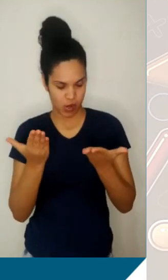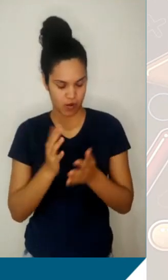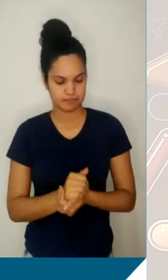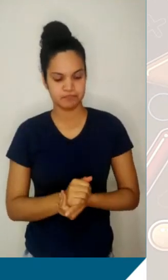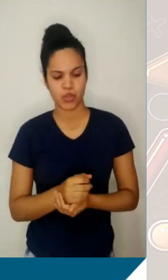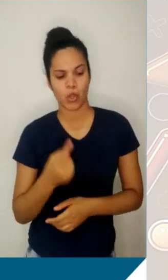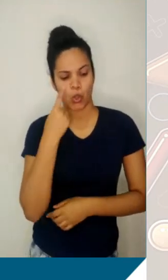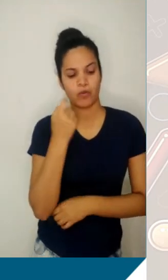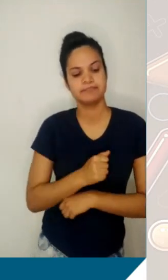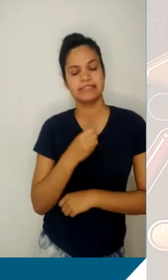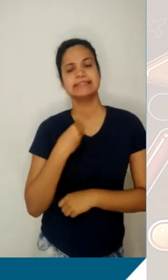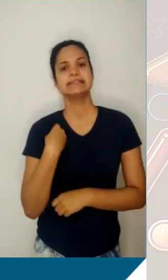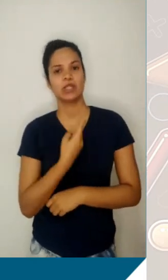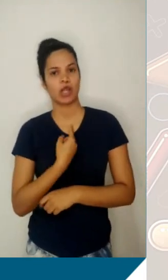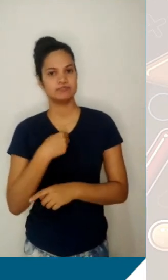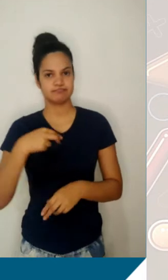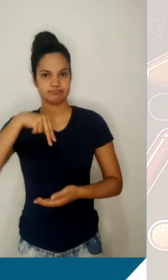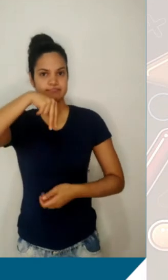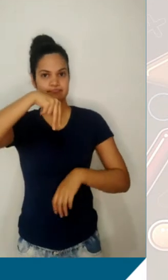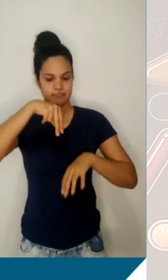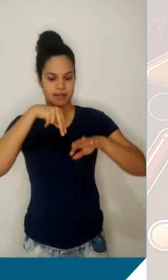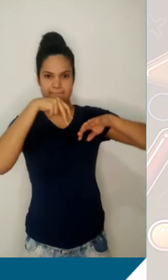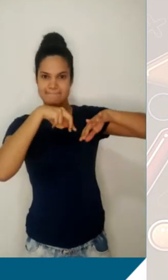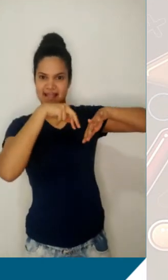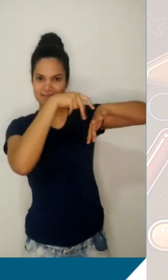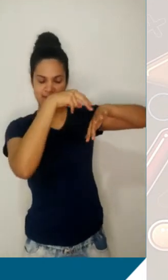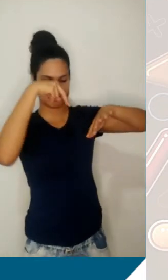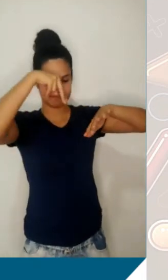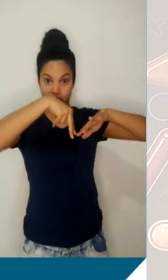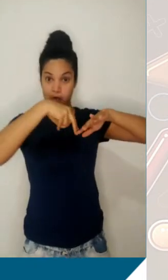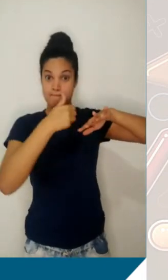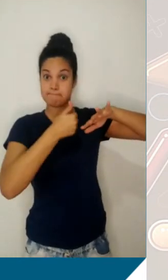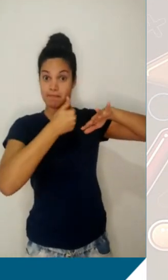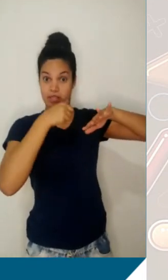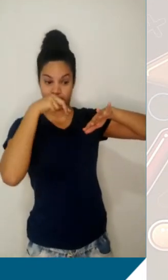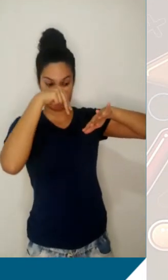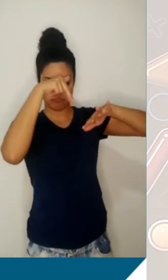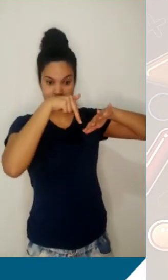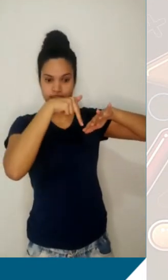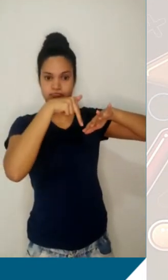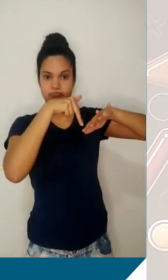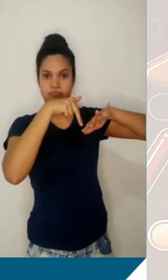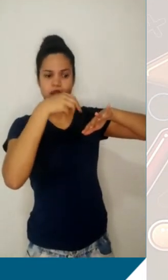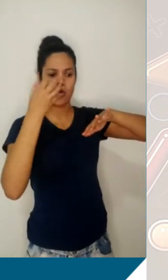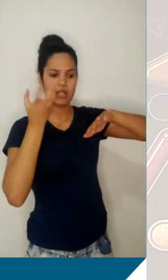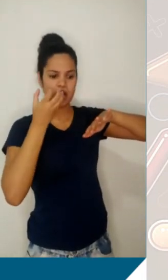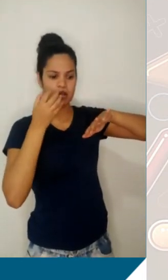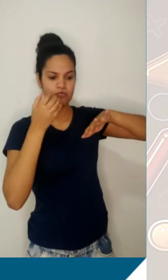deslocar do primeiro degrau até o quinto degrau de uma escada, quantos saltos deverão ser dados?